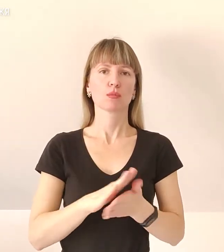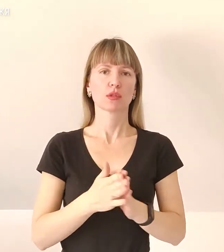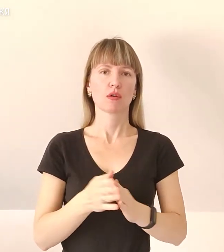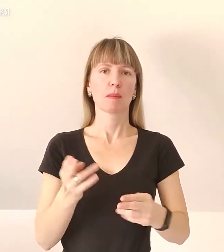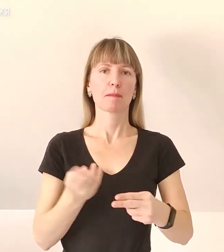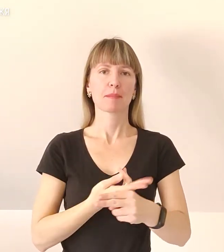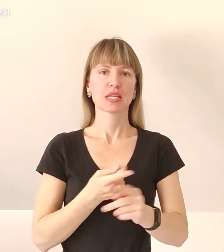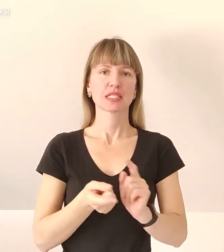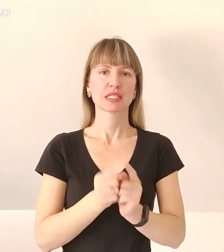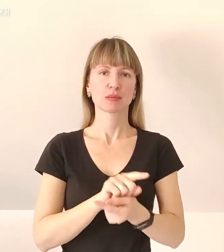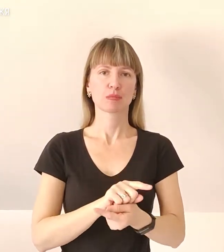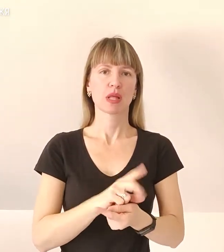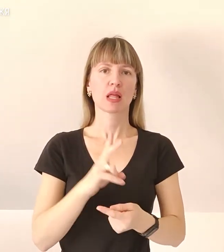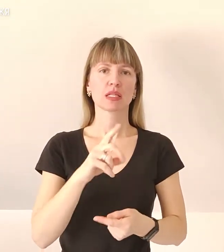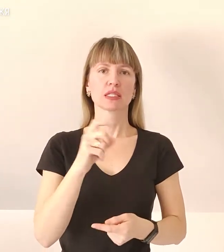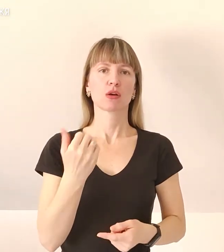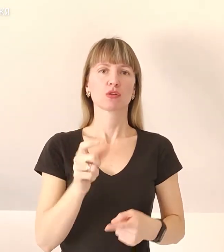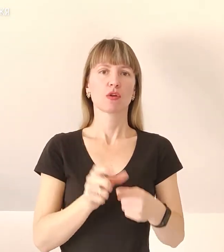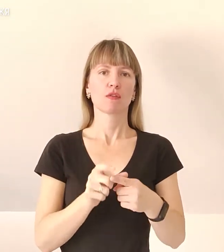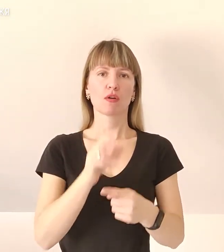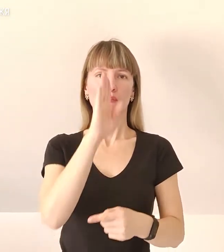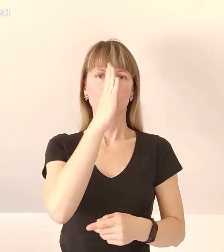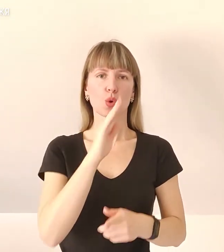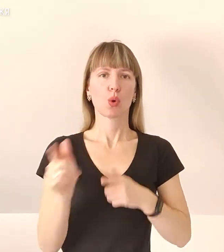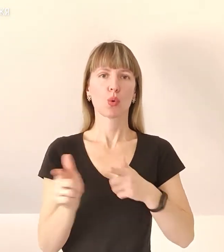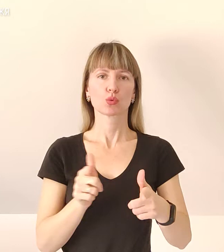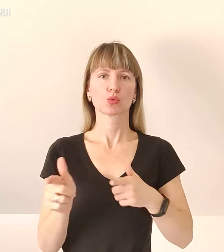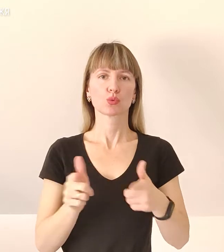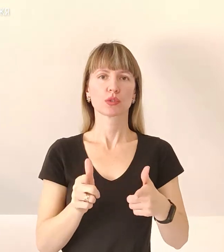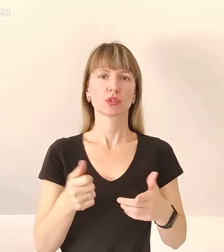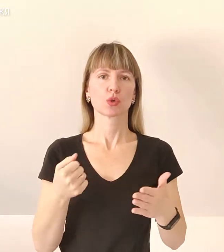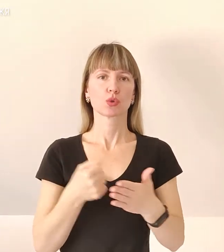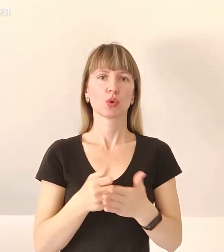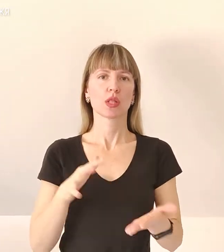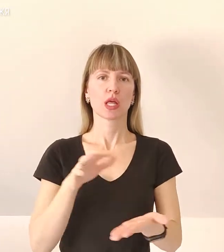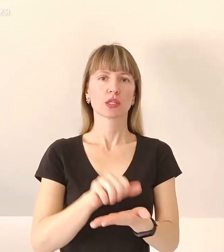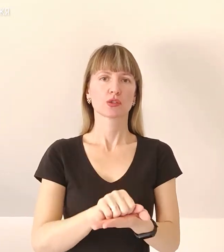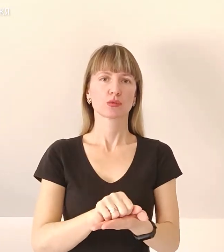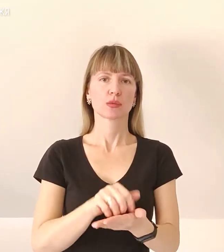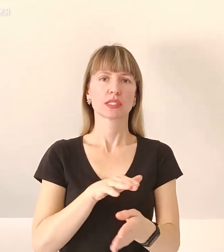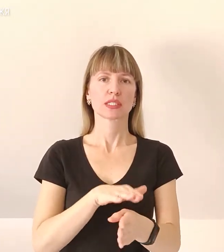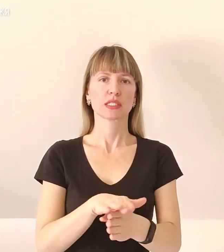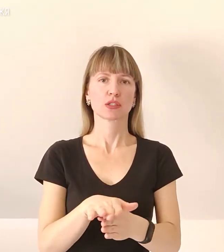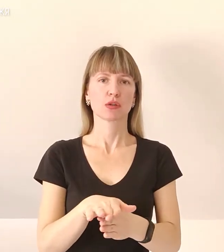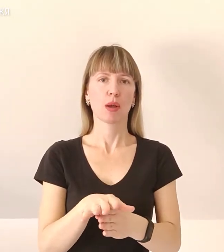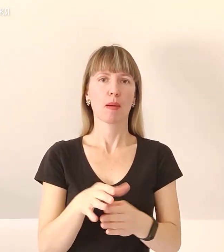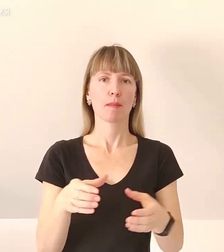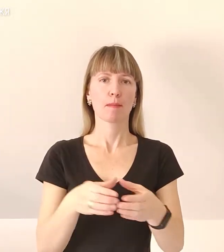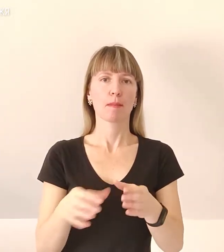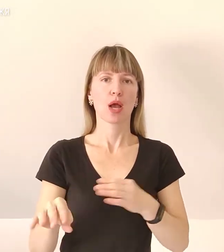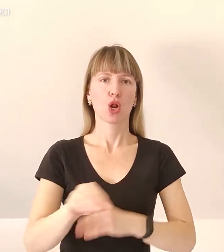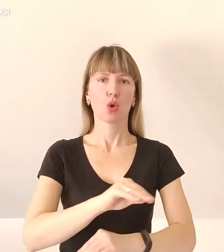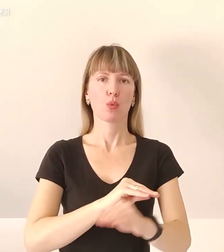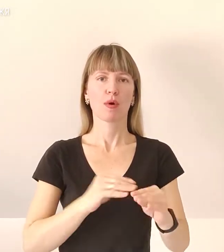змін. За його словами, противник готується до наступу, здійснюючи перегрупування військ для